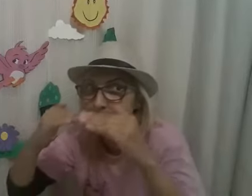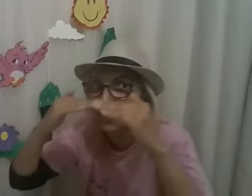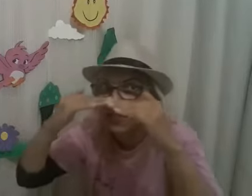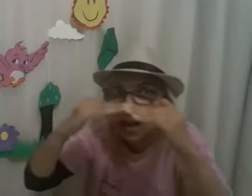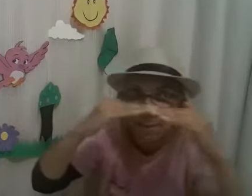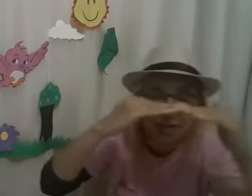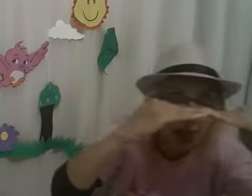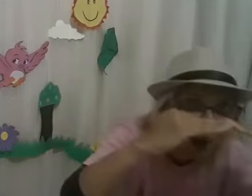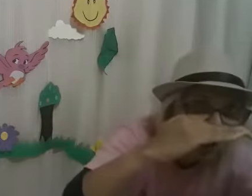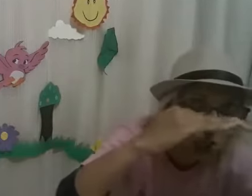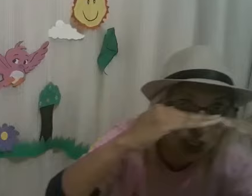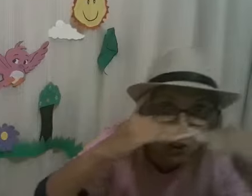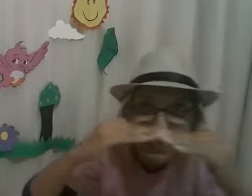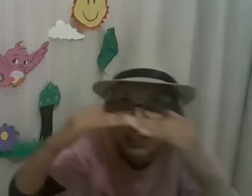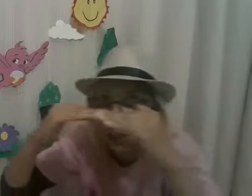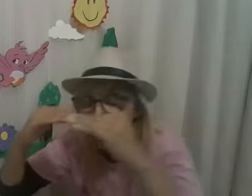passar bem abaixadinho.